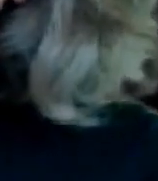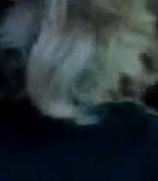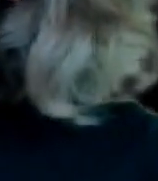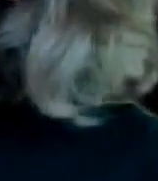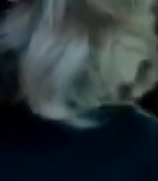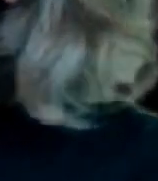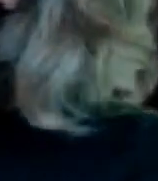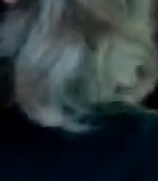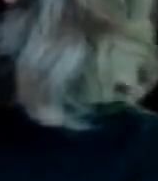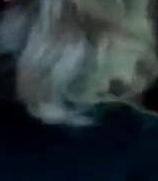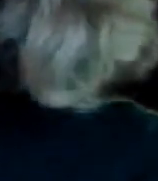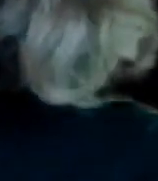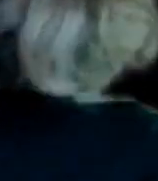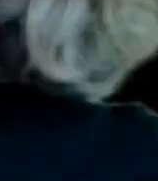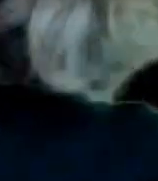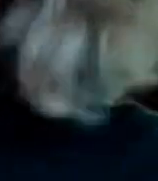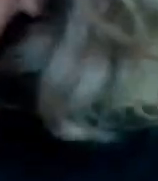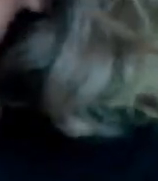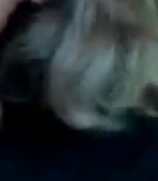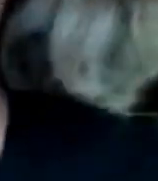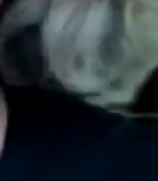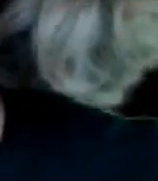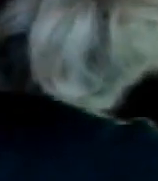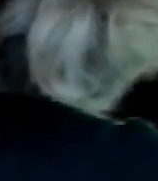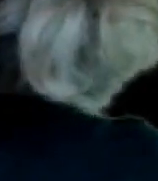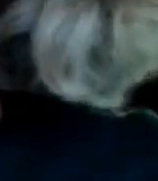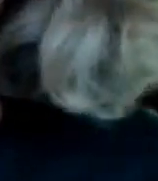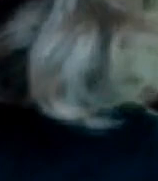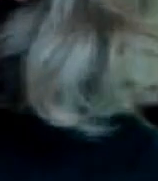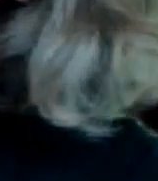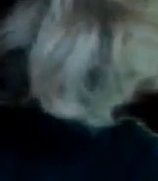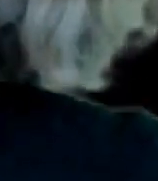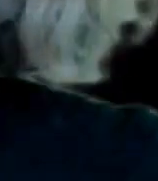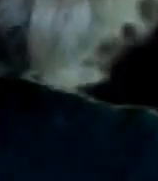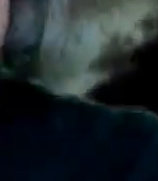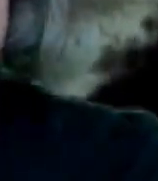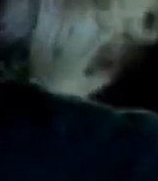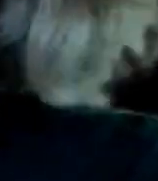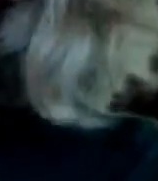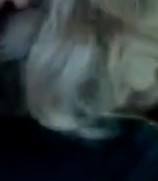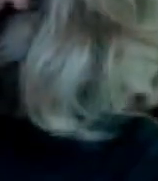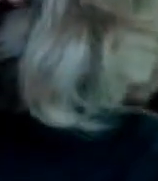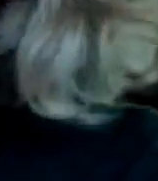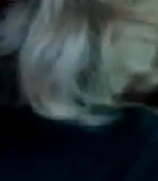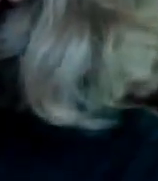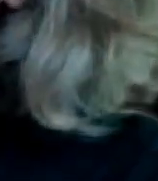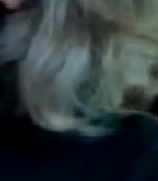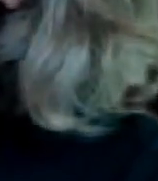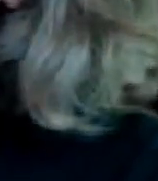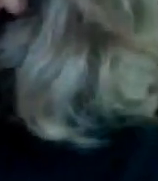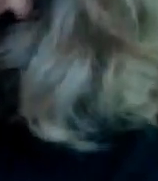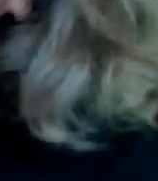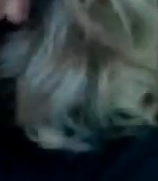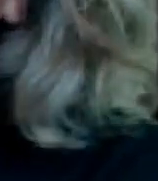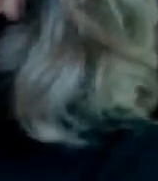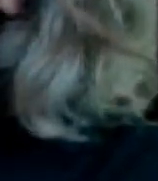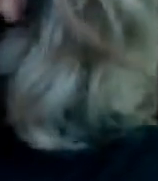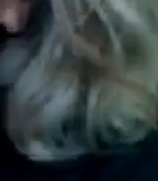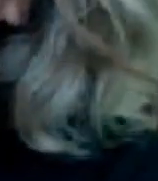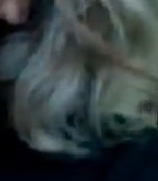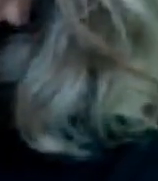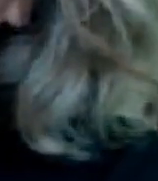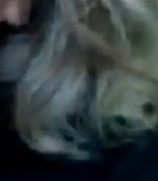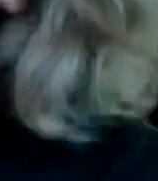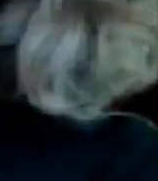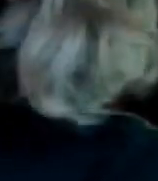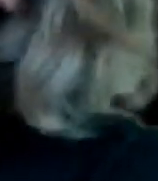Ir a México Y quiero ir a la Ah Esa Quiero ir a que A que me A que A ir A la